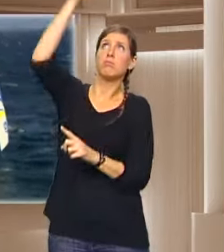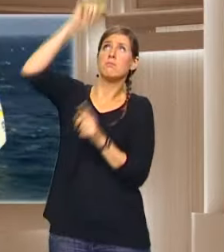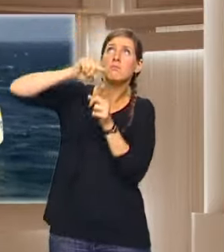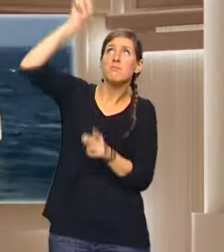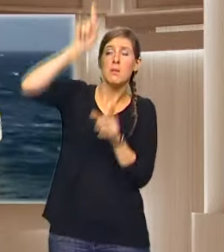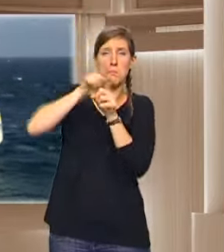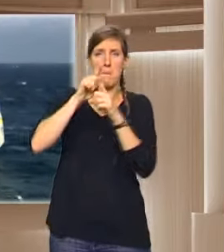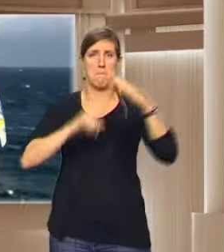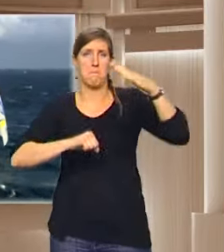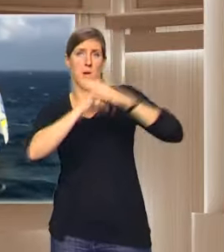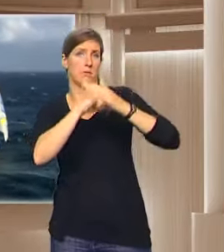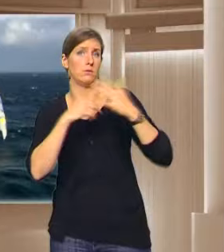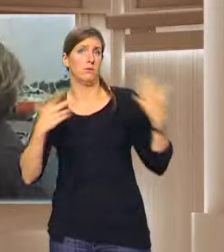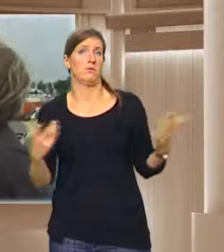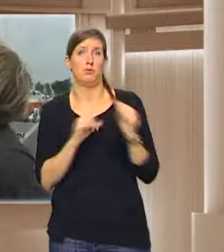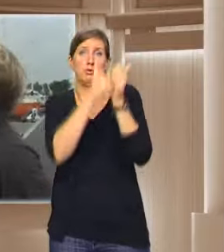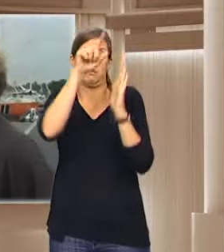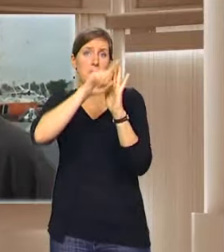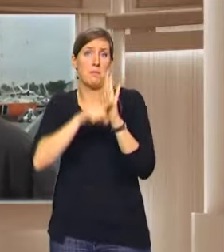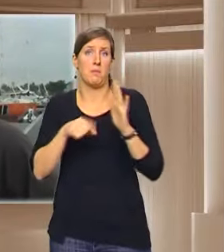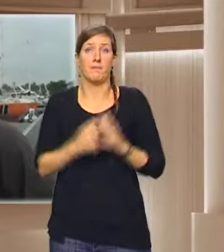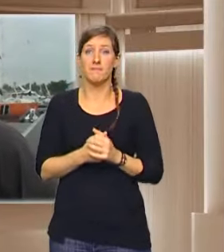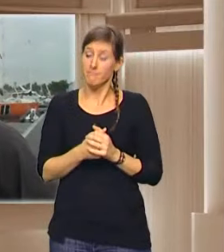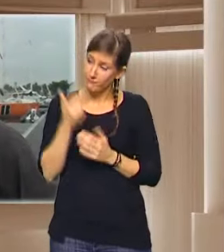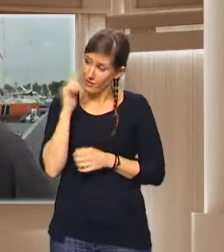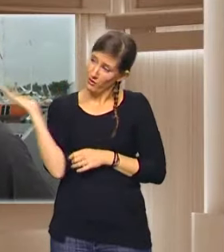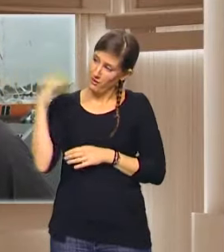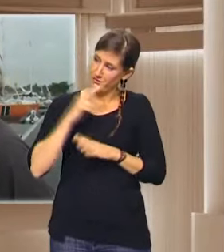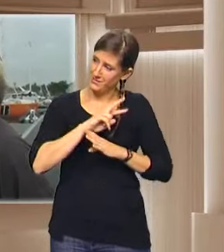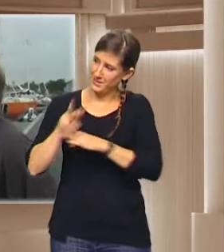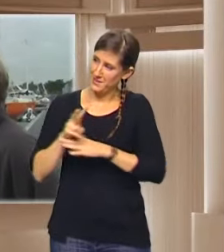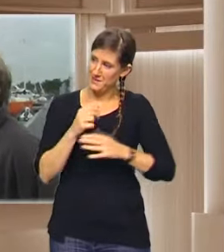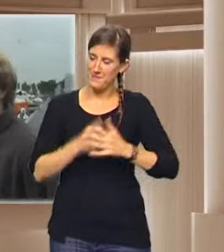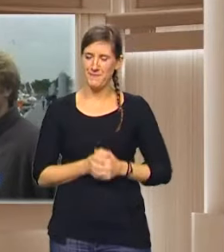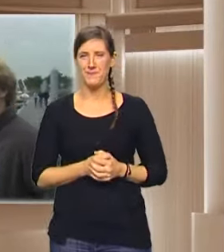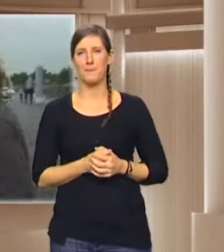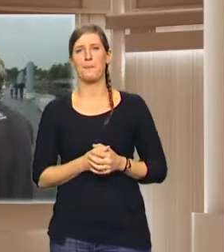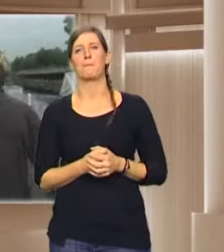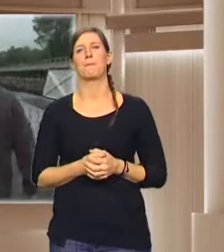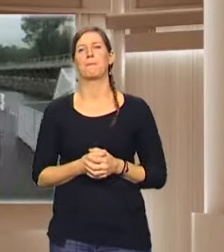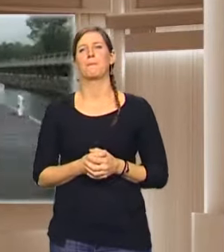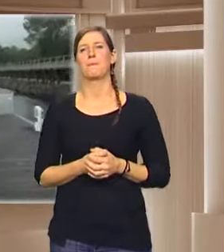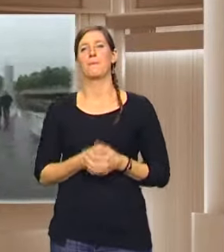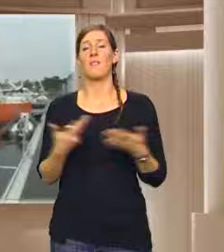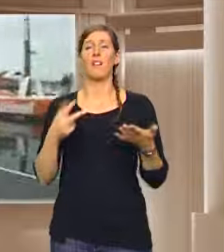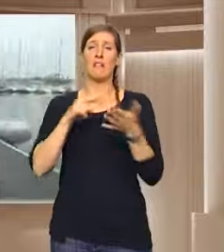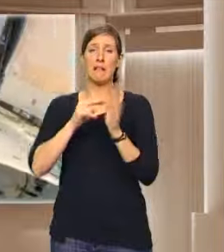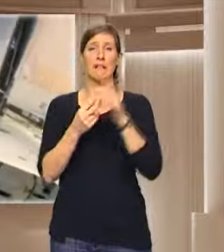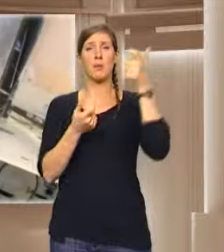de mâts à respecter. Voilà, puis maintenant on va venir à bord et puis on va visiter un peu plus près. Et après les termes techniques d